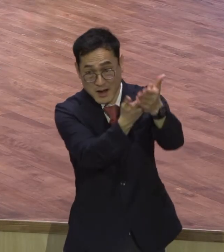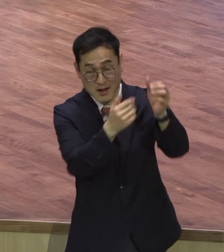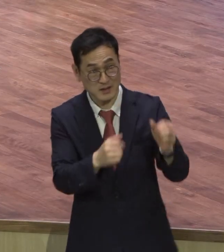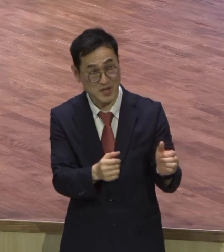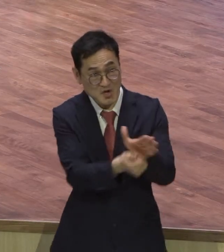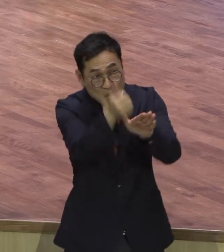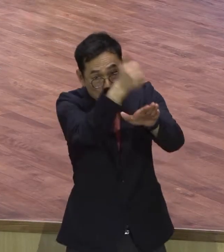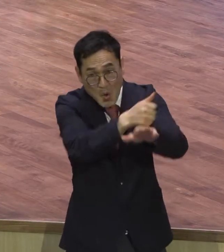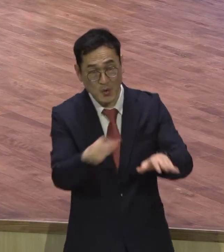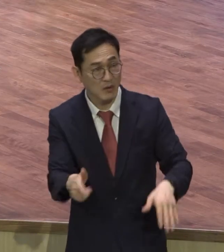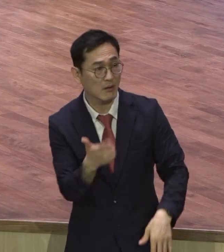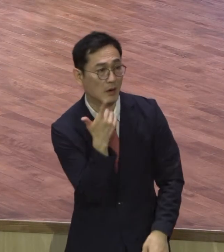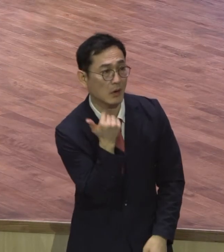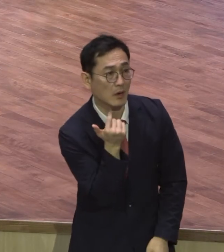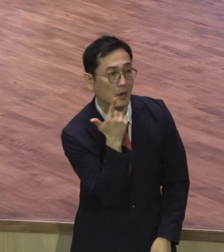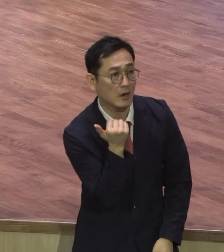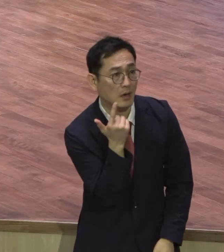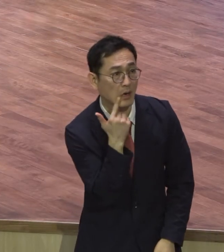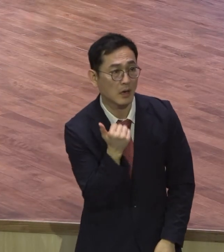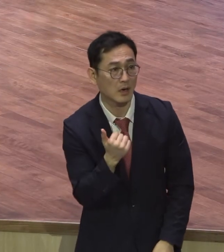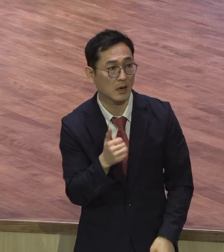생각과 말하는 것이 우물한 깨구리